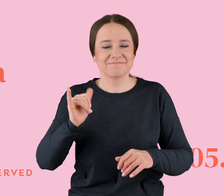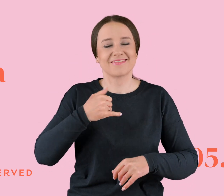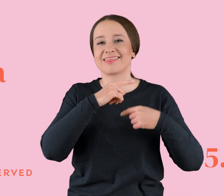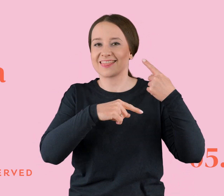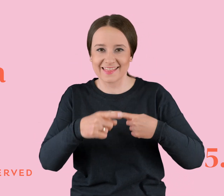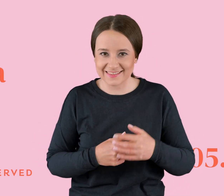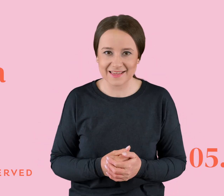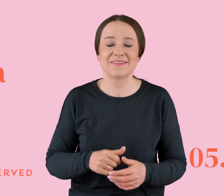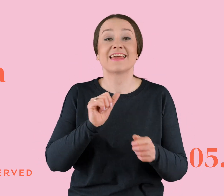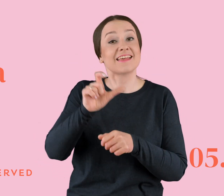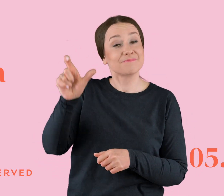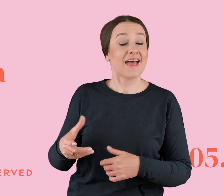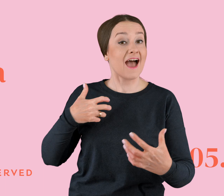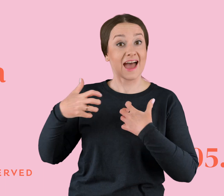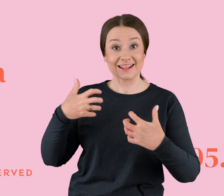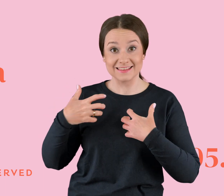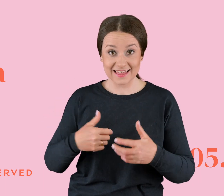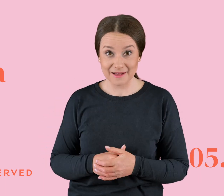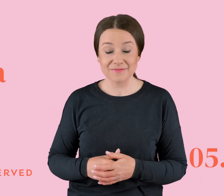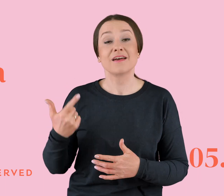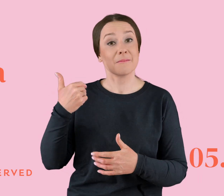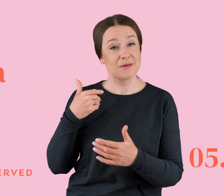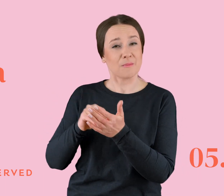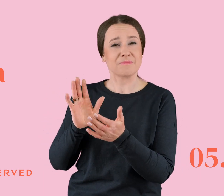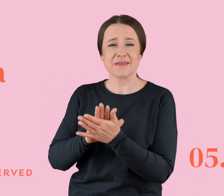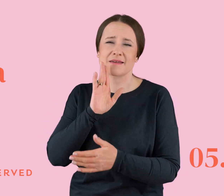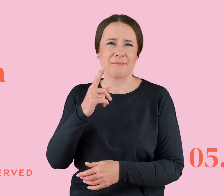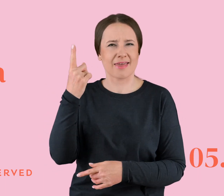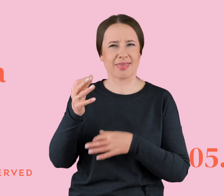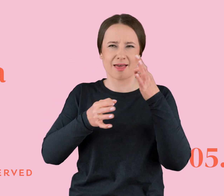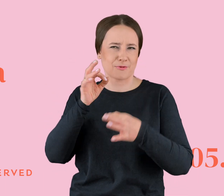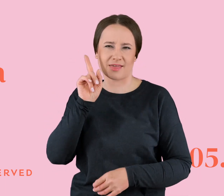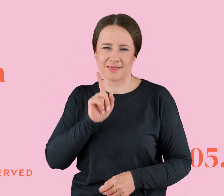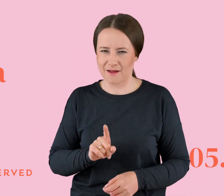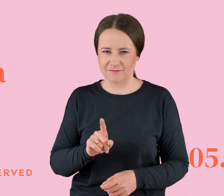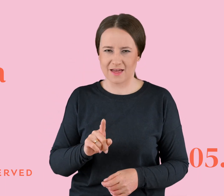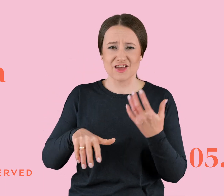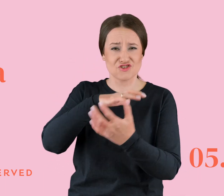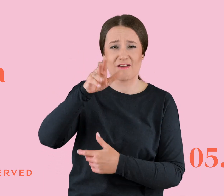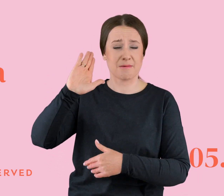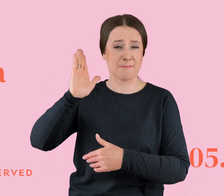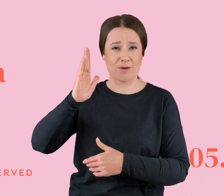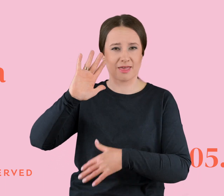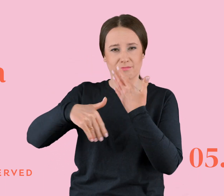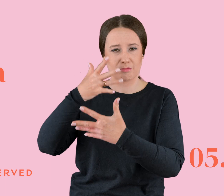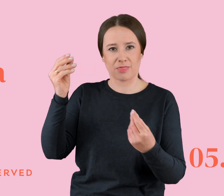tradycją. Jest to artystka, która nagrała chyba tylko jedną piosenkę tak naprawdę i świat o nie zapomniał. Jest to Leona